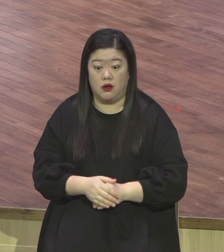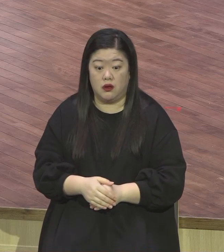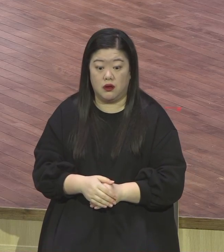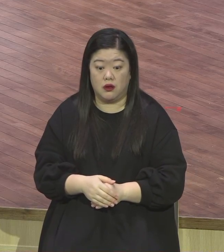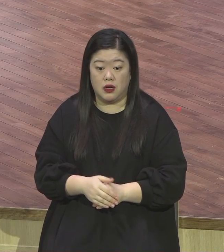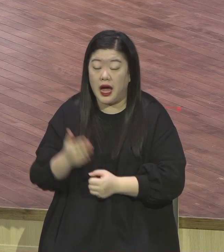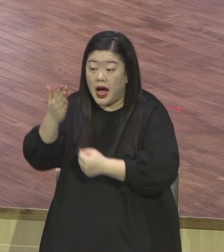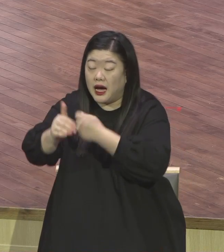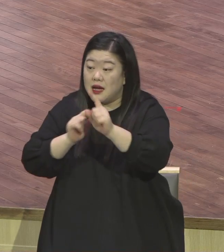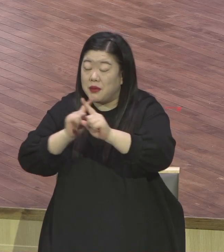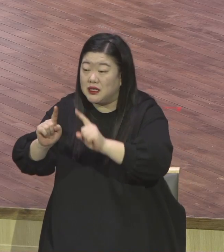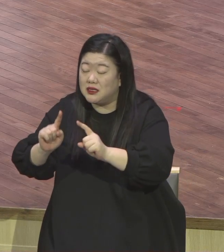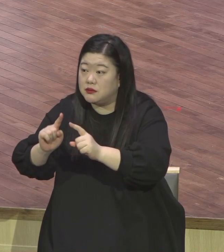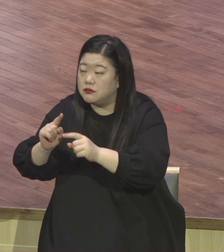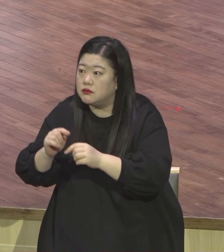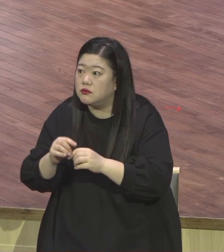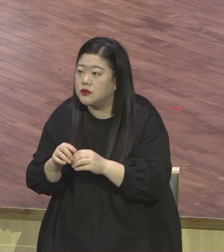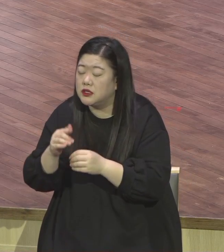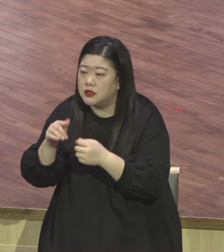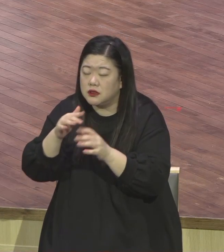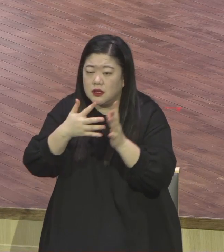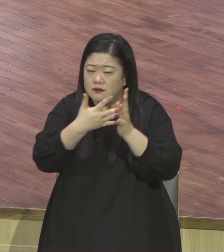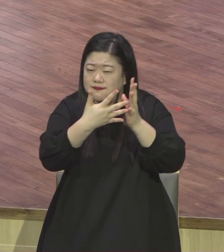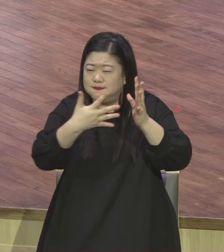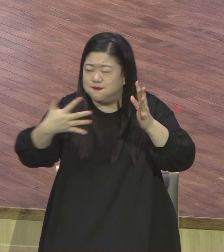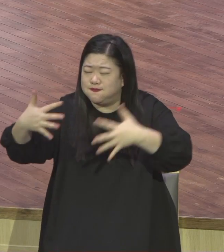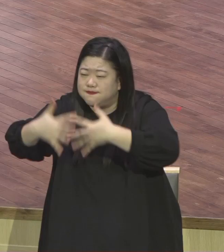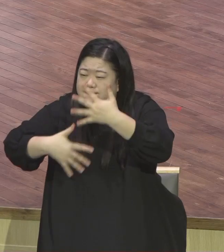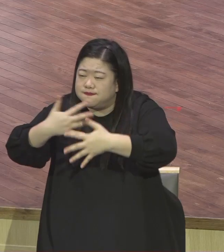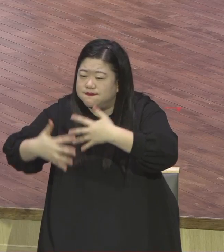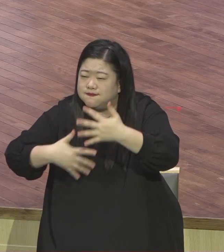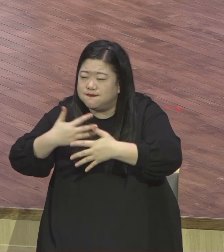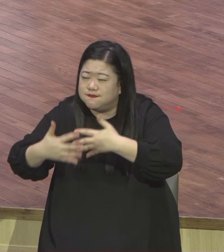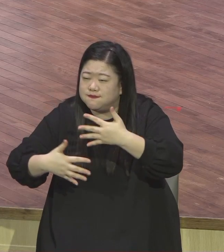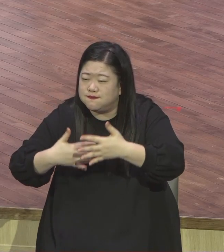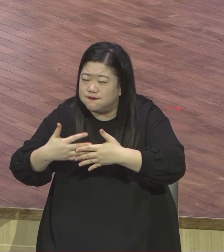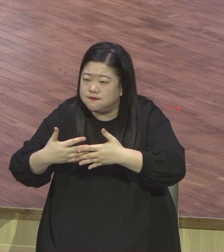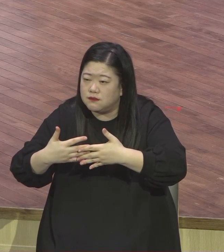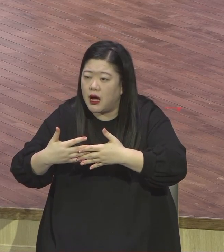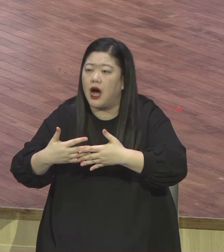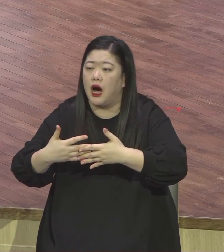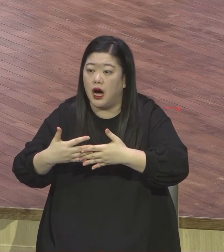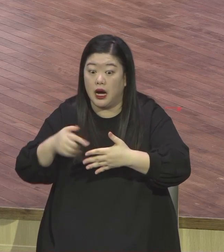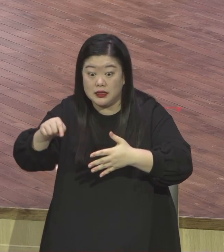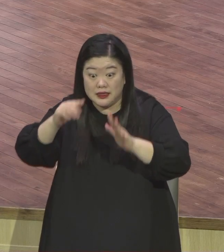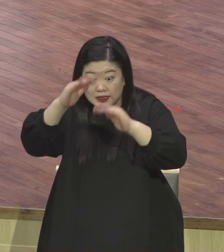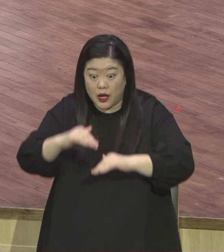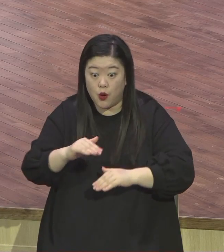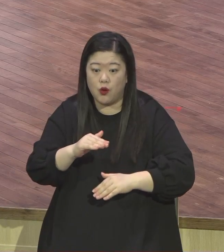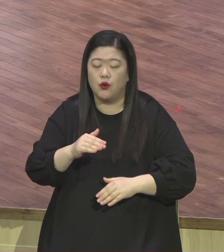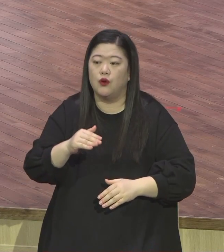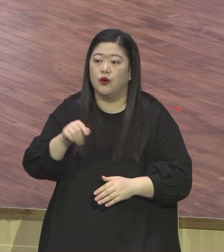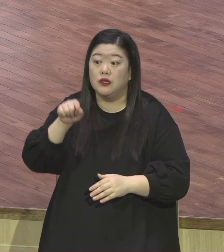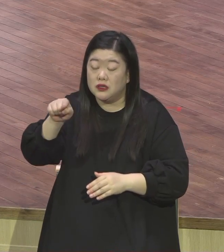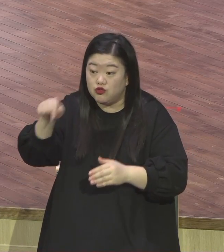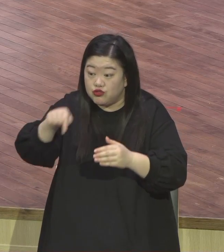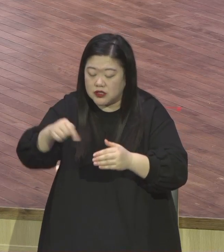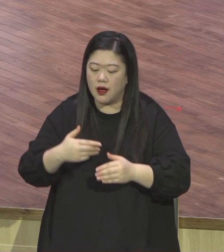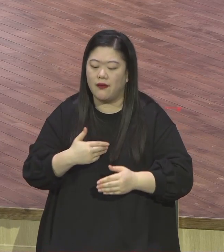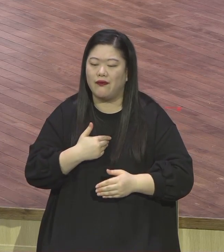66권은 다 로고스입니다 한식없다 예배드린 것 다 로고스입니다 그중에 내게 부딪힌 레마 내게 그